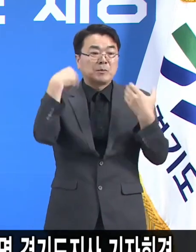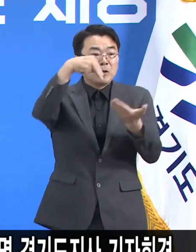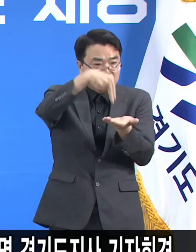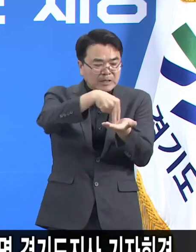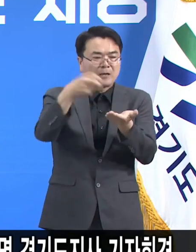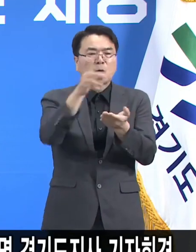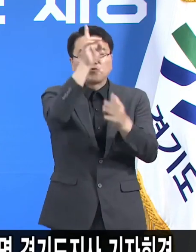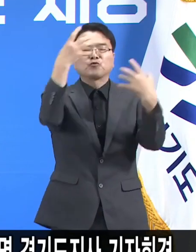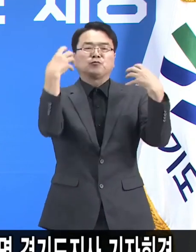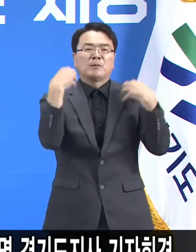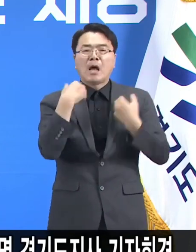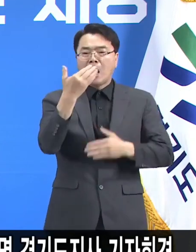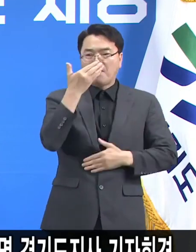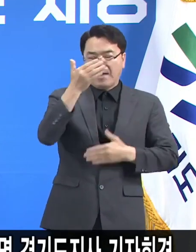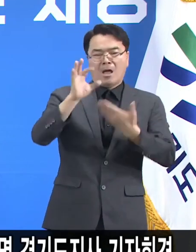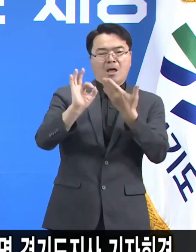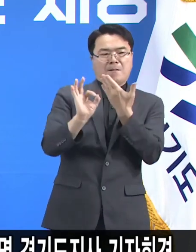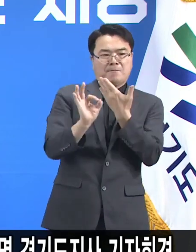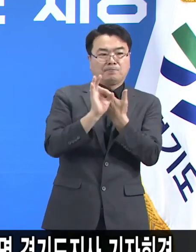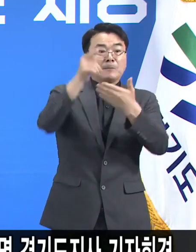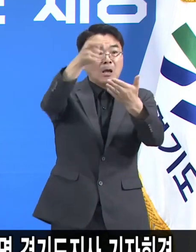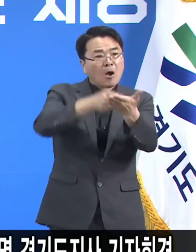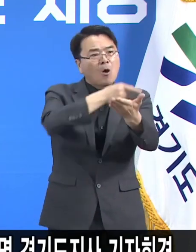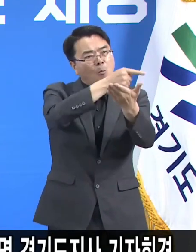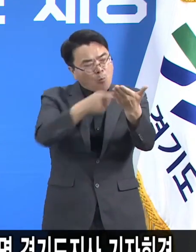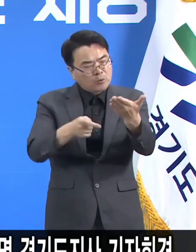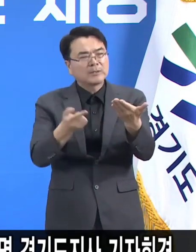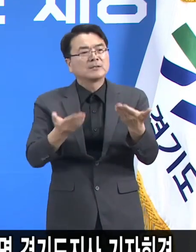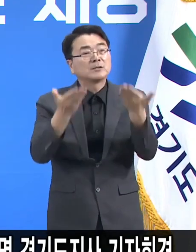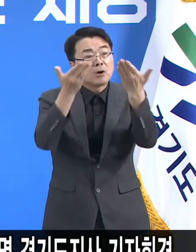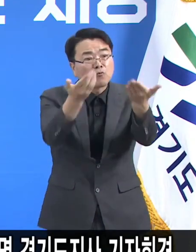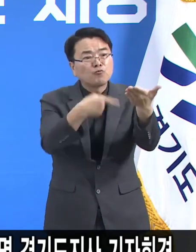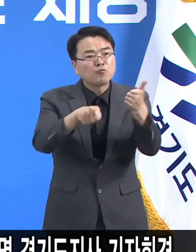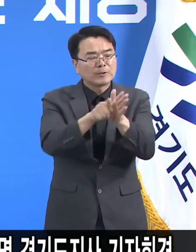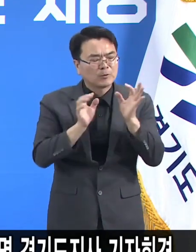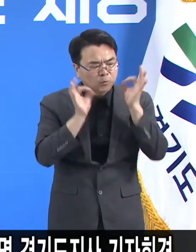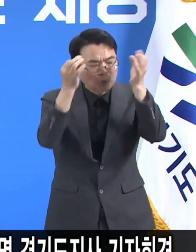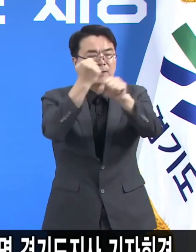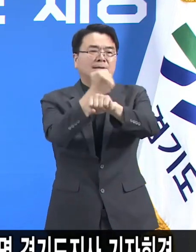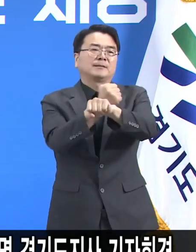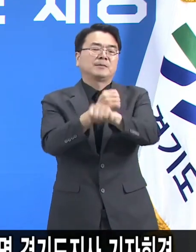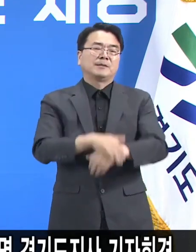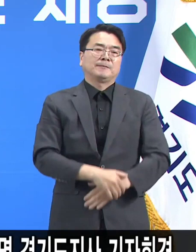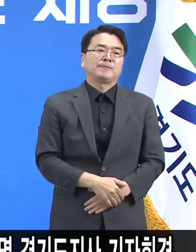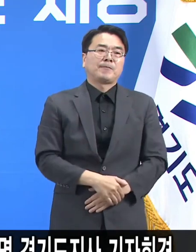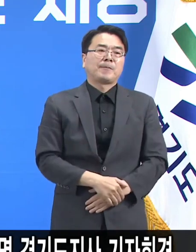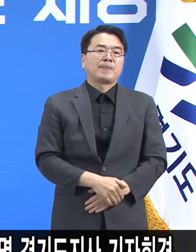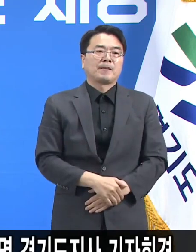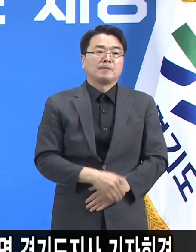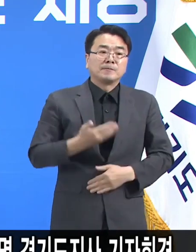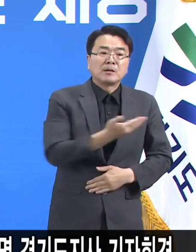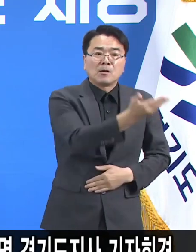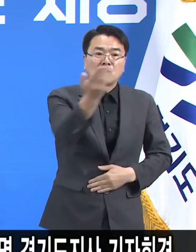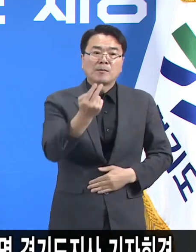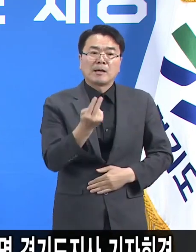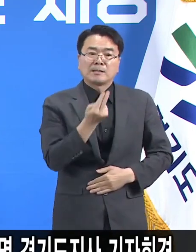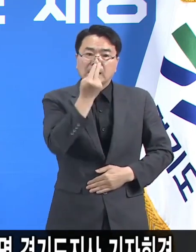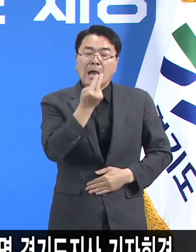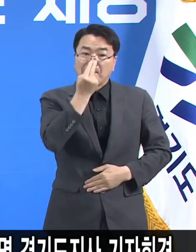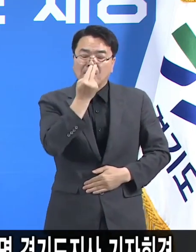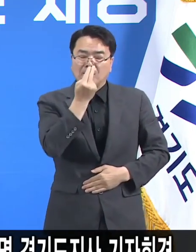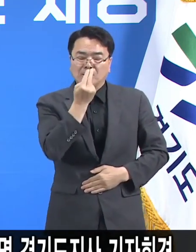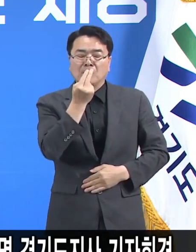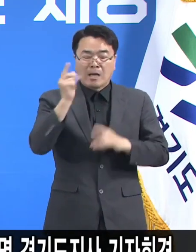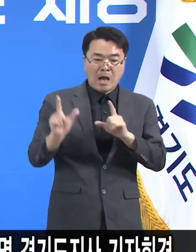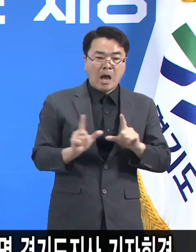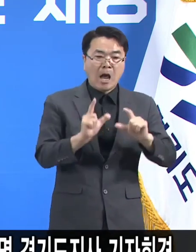중앙정부에서도 할 수 있는 보상 조치를 최대한 취해 나아가도록 하겠습니다. 도민의 생명과 안전보호를